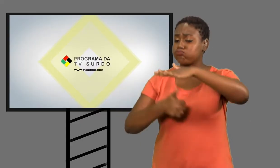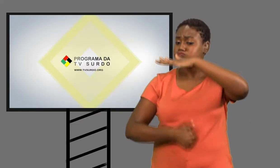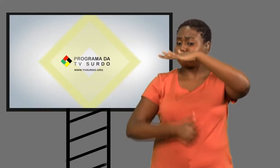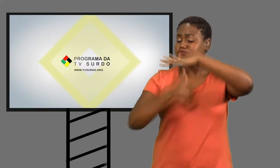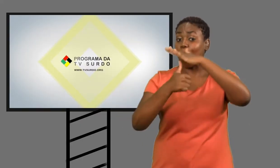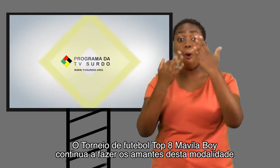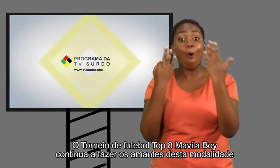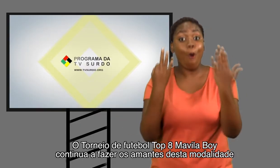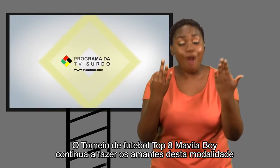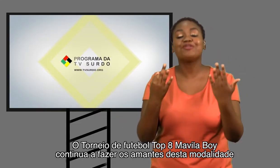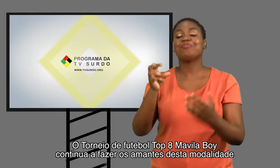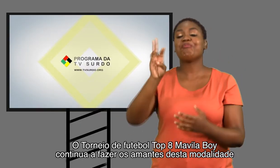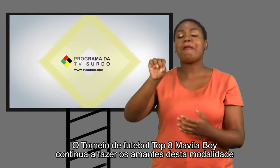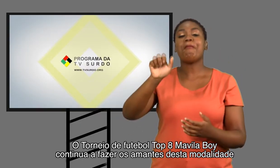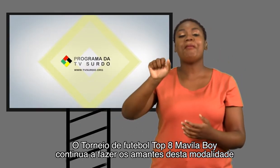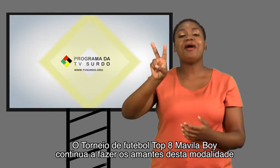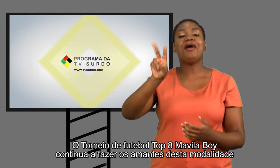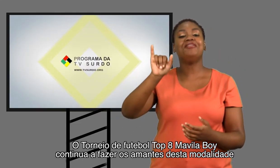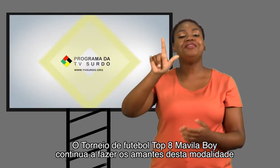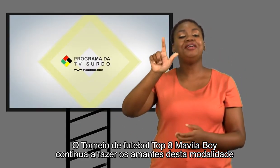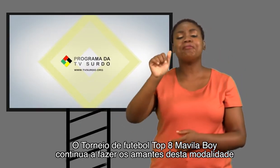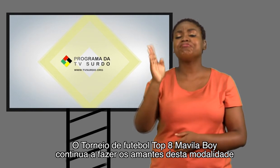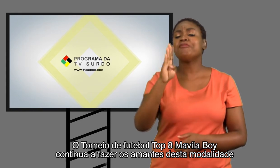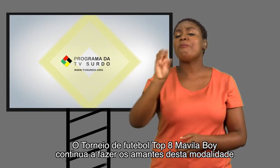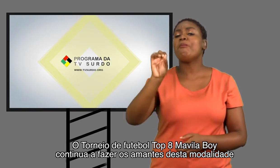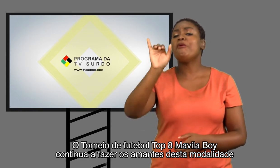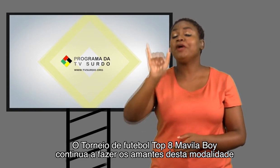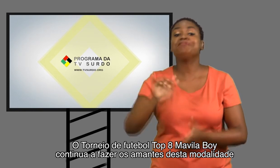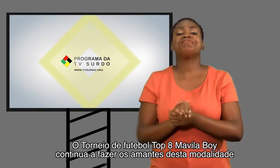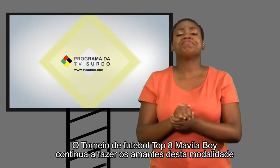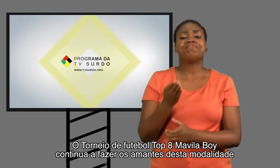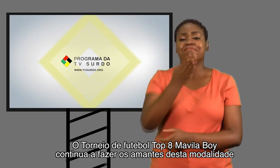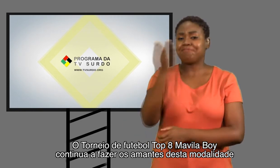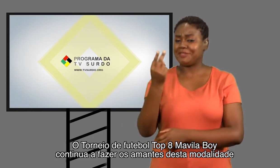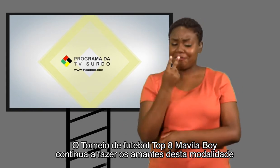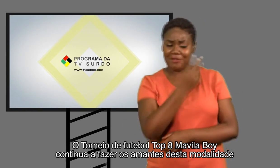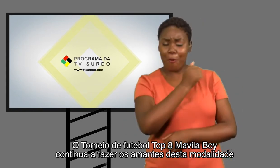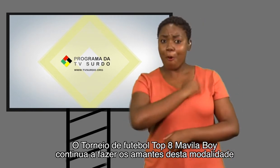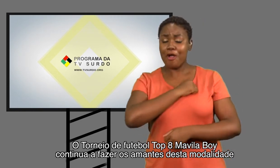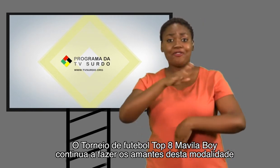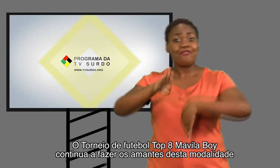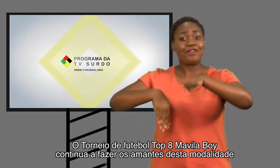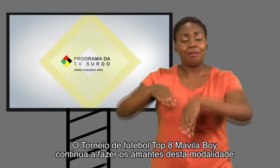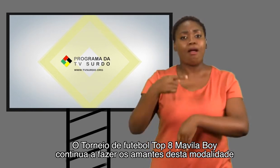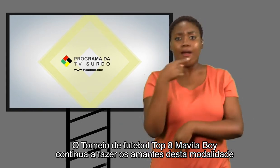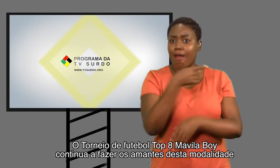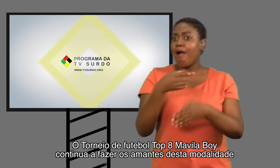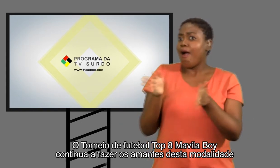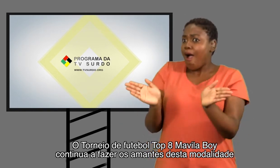O torneio de futebol top 8 Mavila Boy continua a fazer os amantes desta modalidade muito